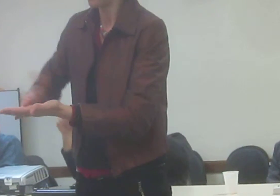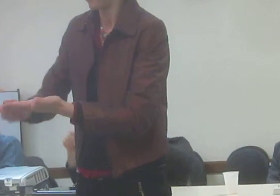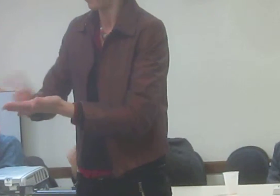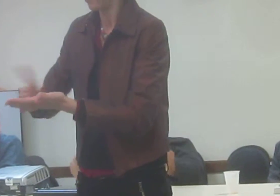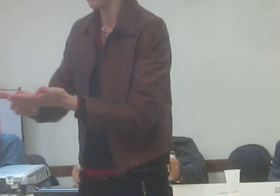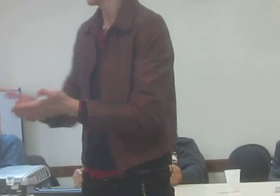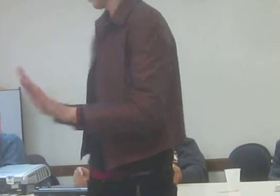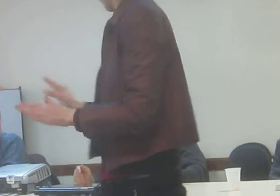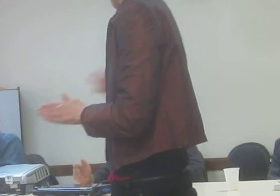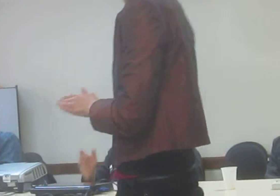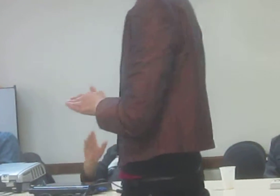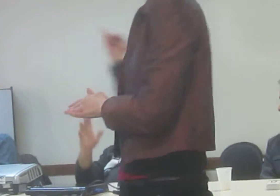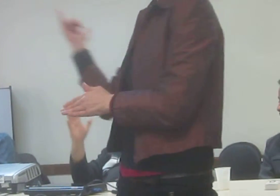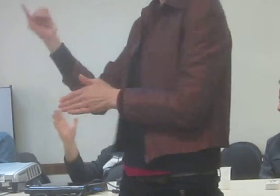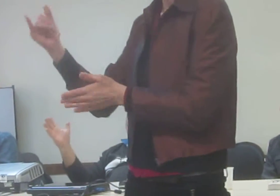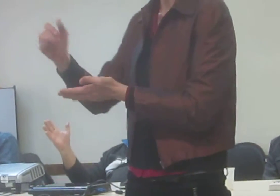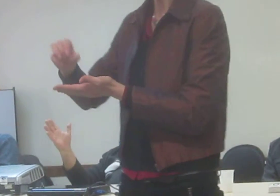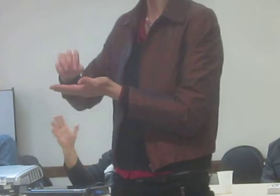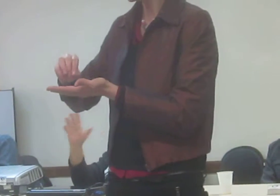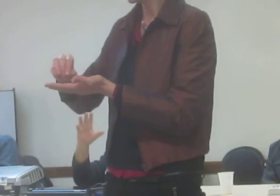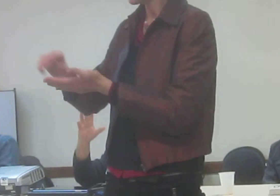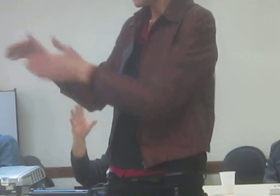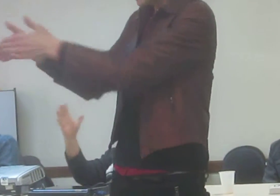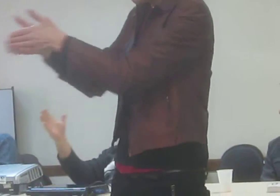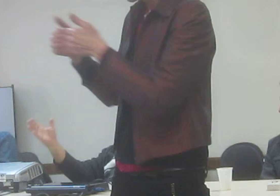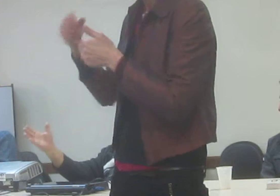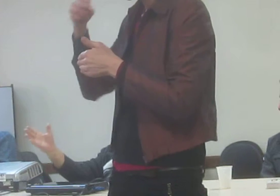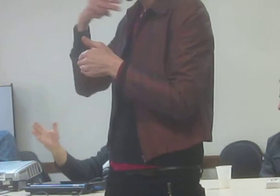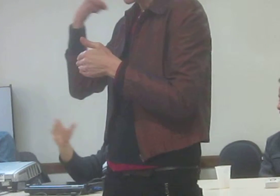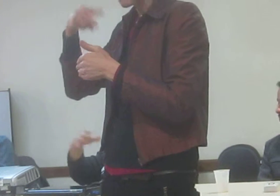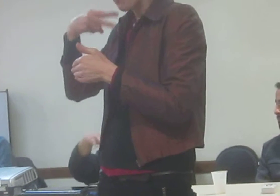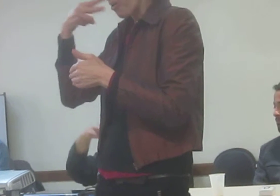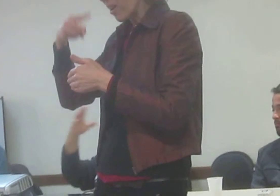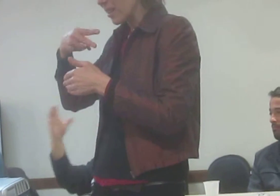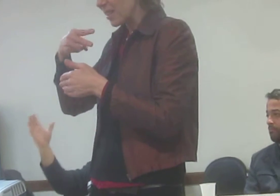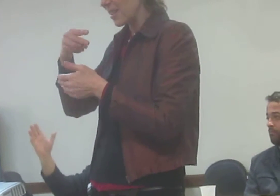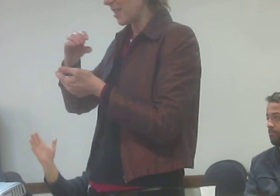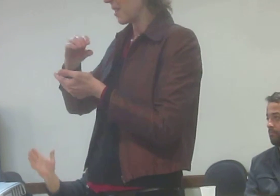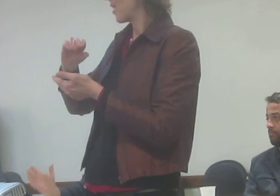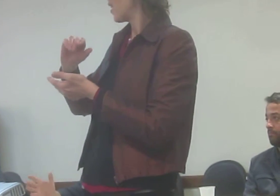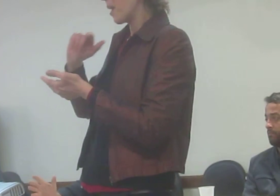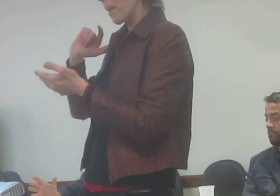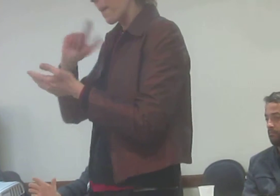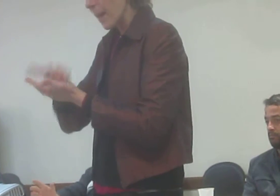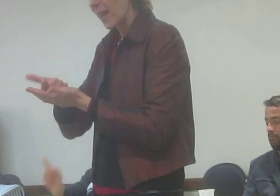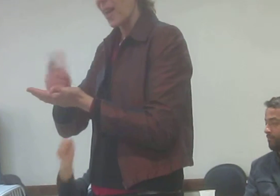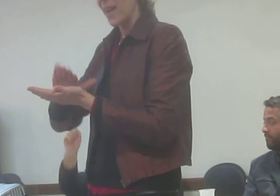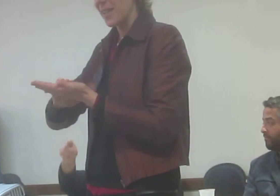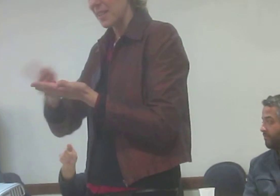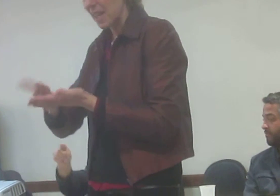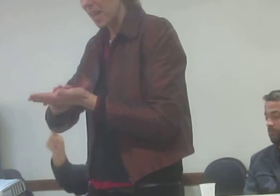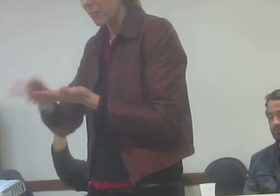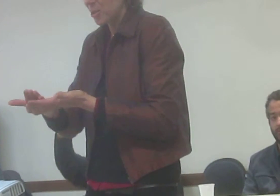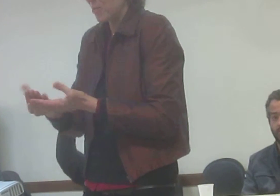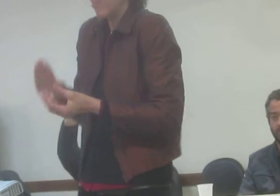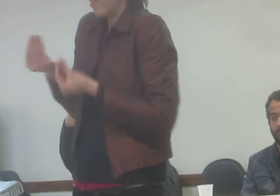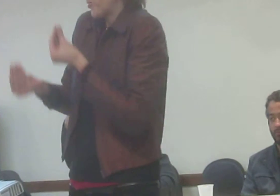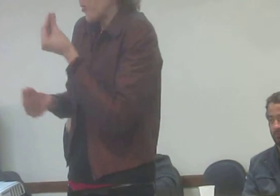para contratar intérprete é impossível, porque tem problema legal de contratação, sabe. Mas, por exemplo, se vocês